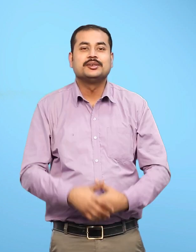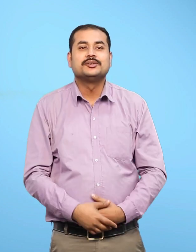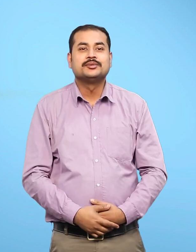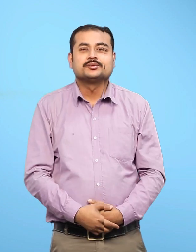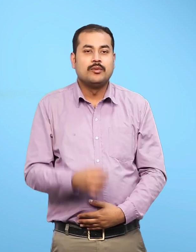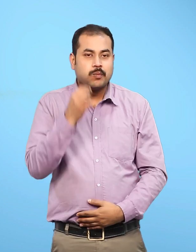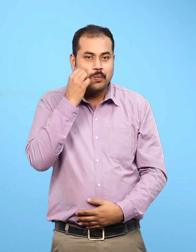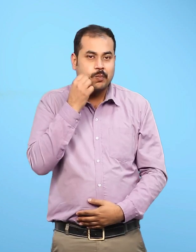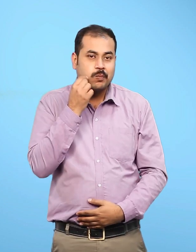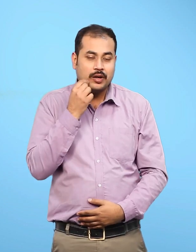बबूल